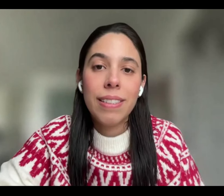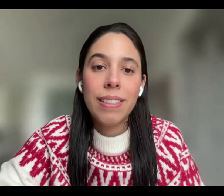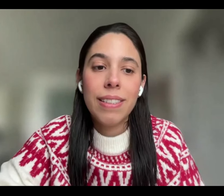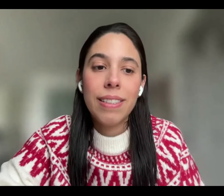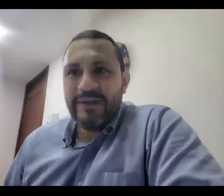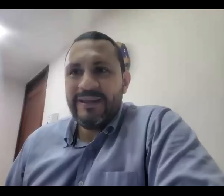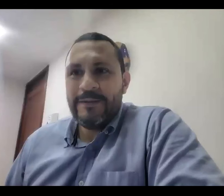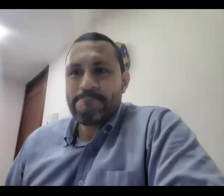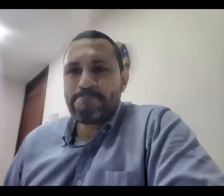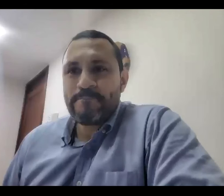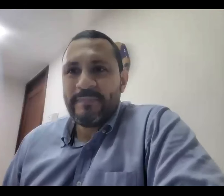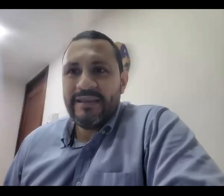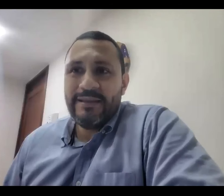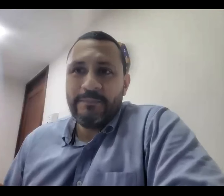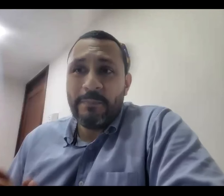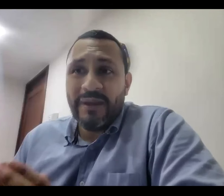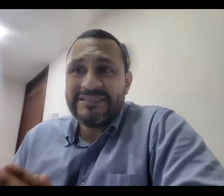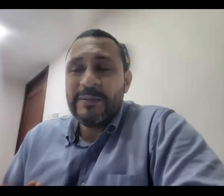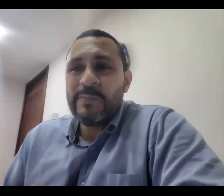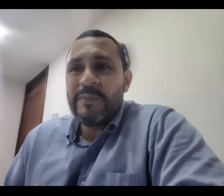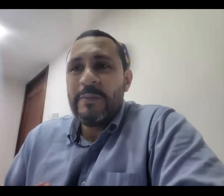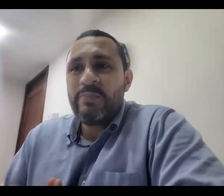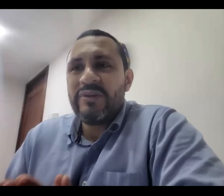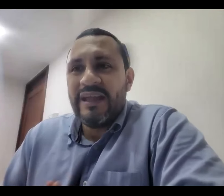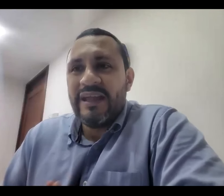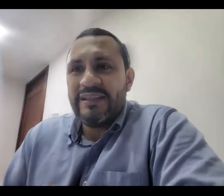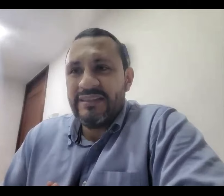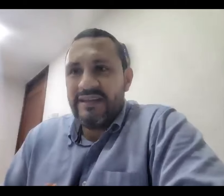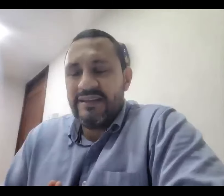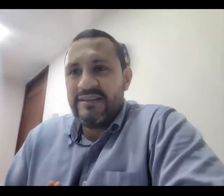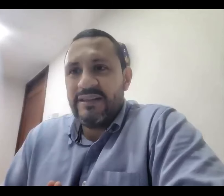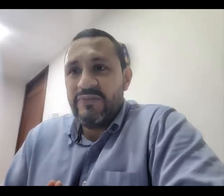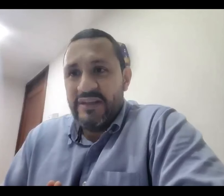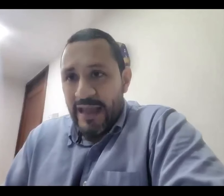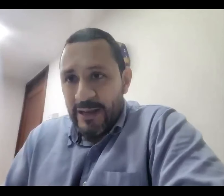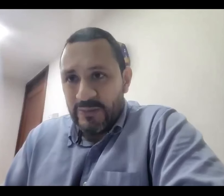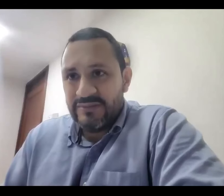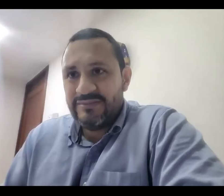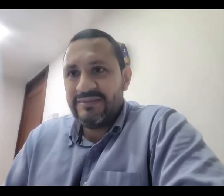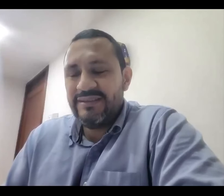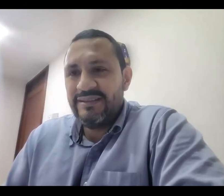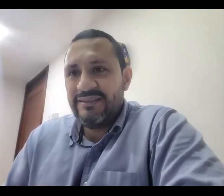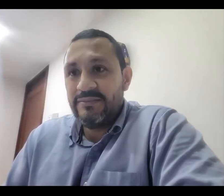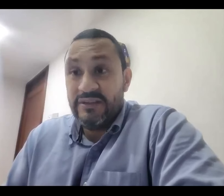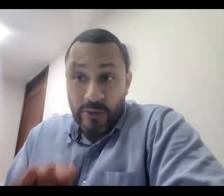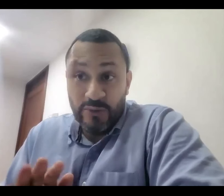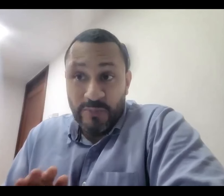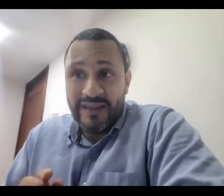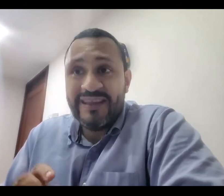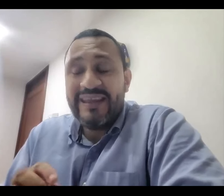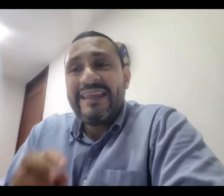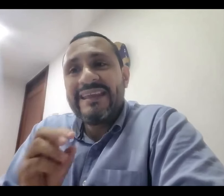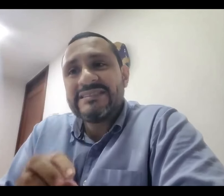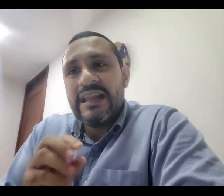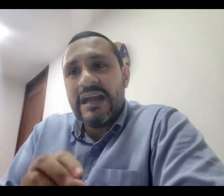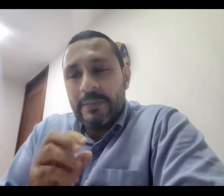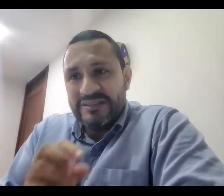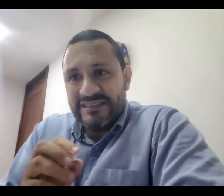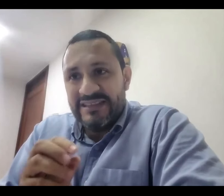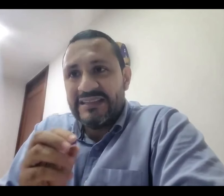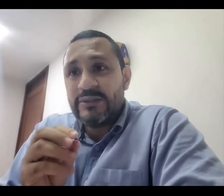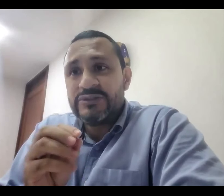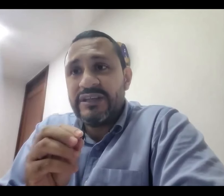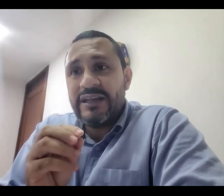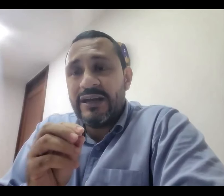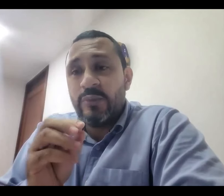bueno me parece importante definir algo y ya lo nombré y es que la